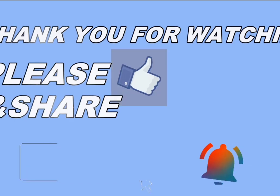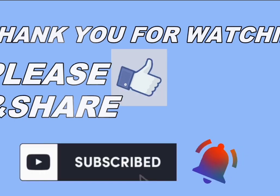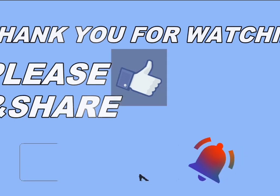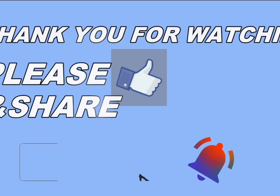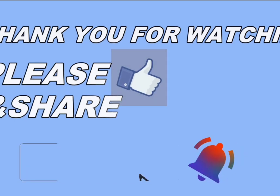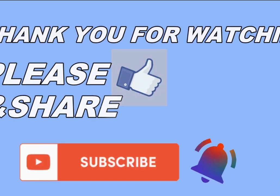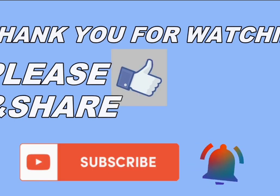I'll